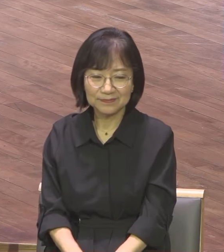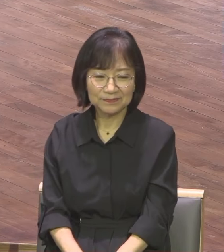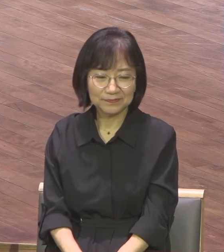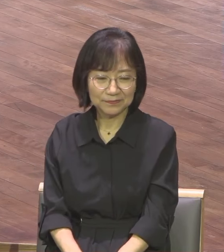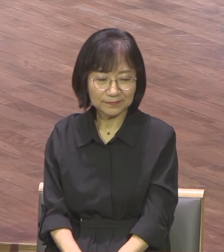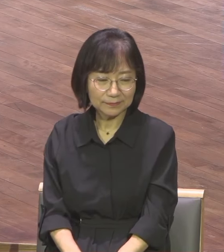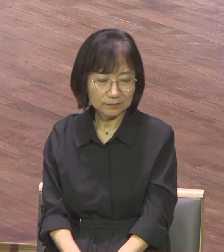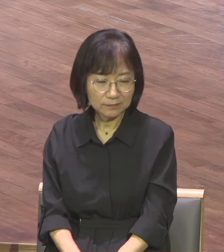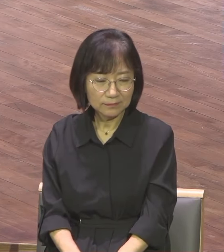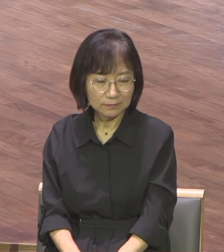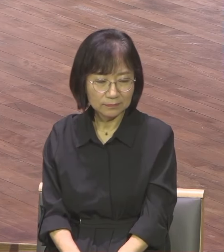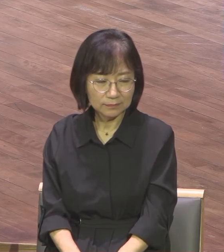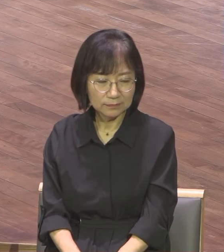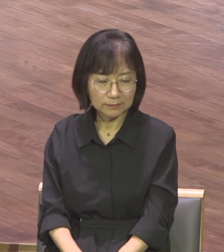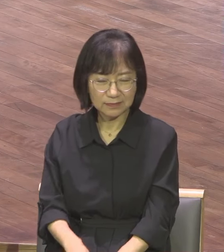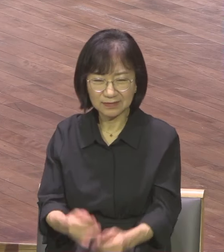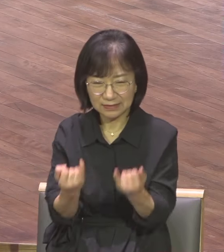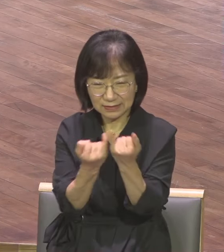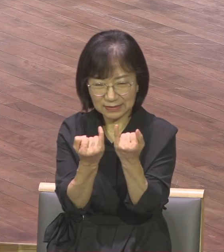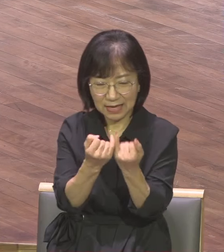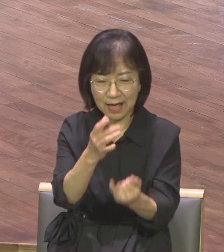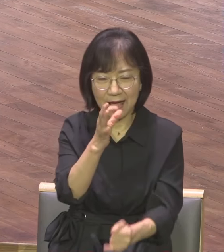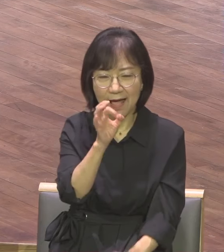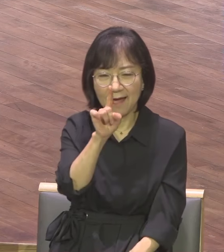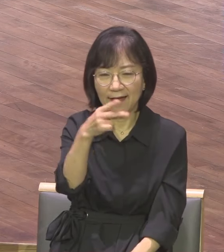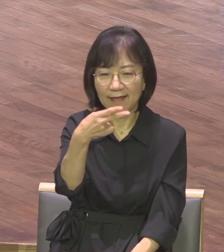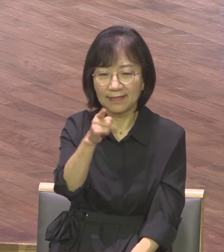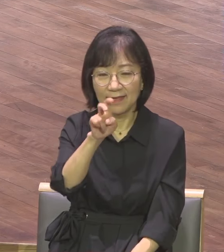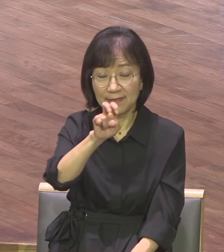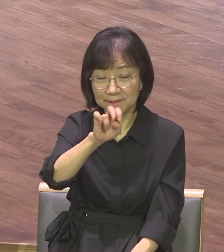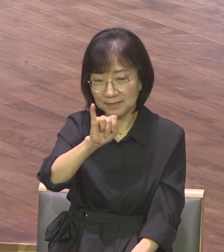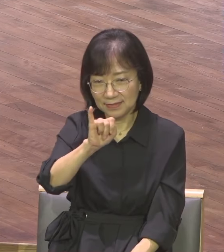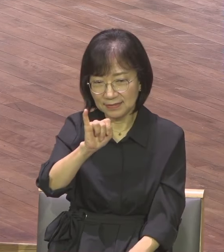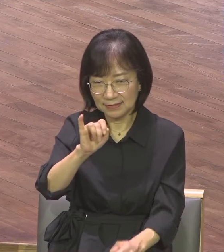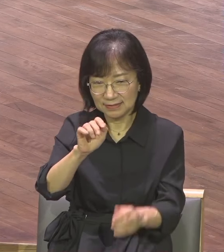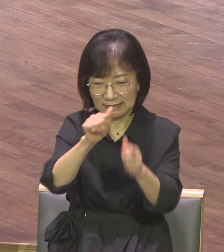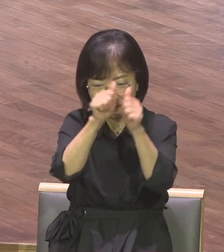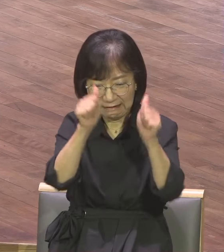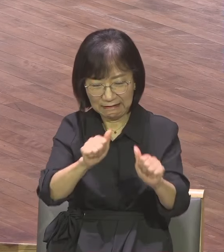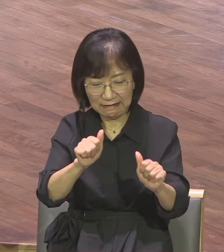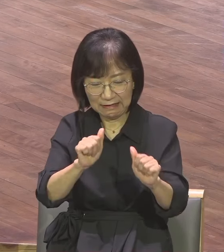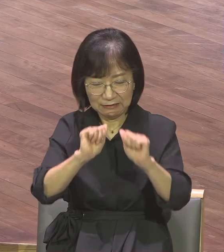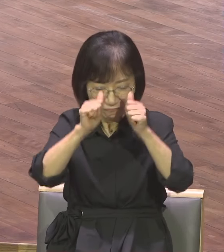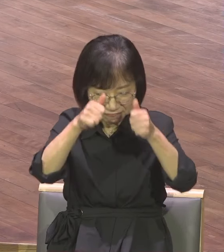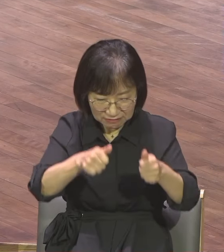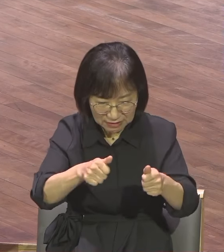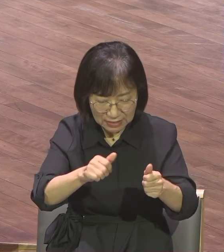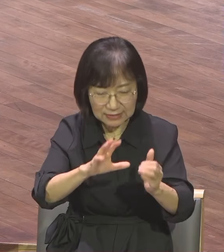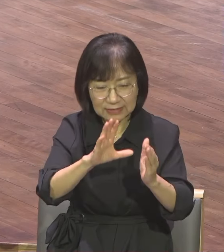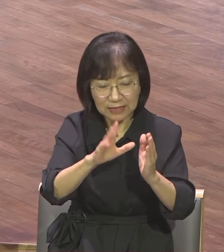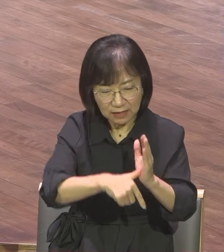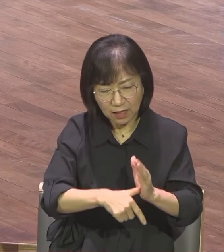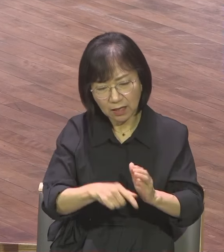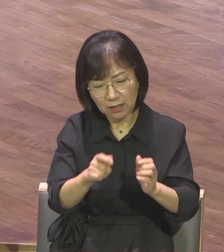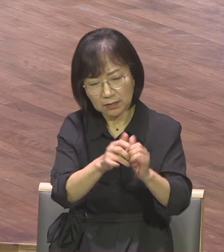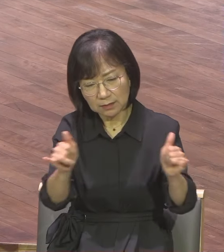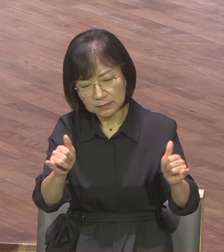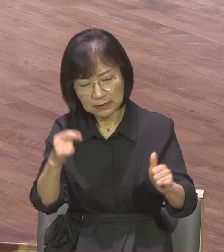아데미 신을 섬겼을 때 그들의 생각 그들의 가치관 그들의 문화는 완전히 우상으로